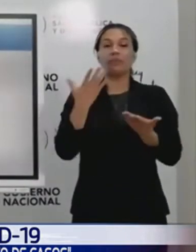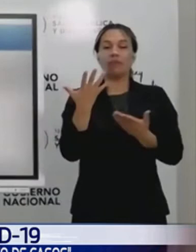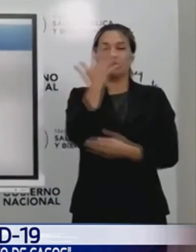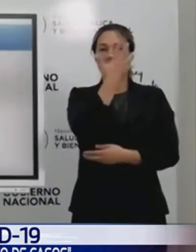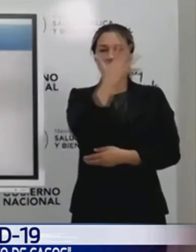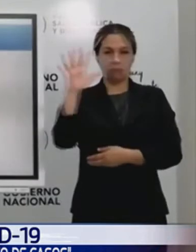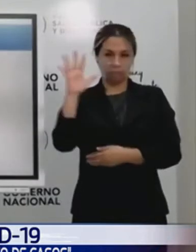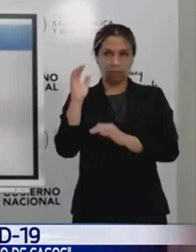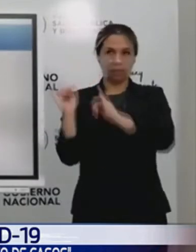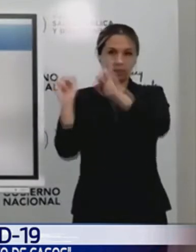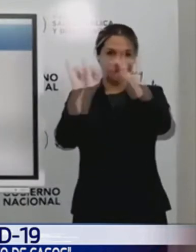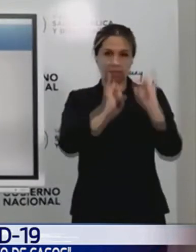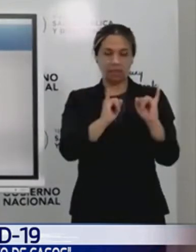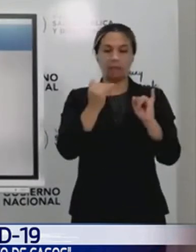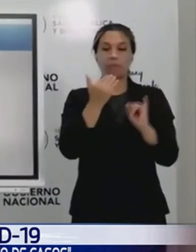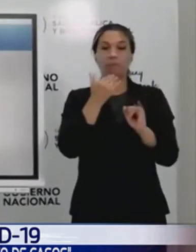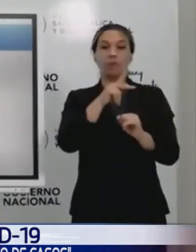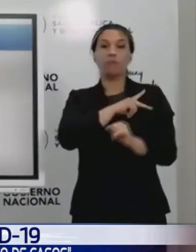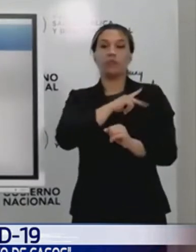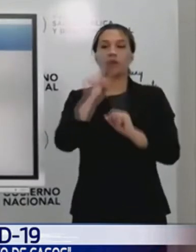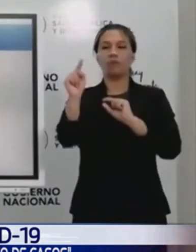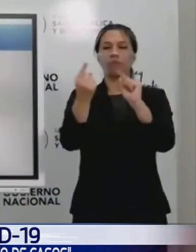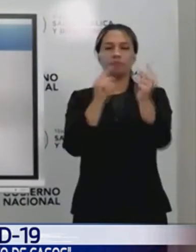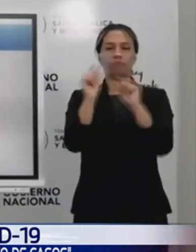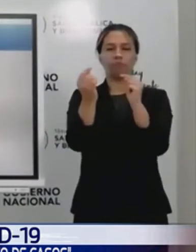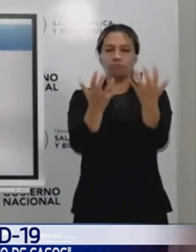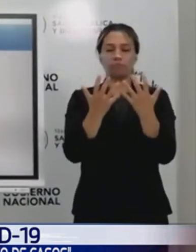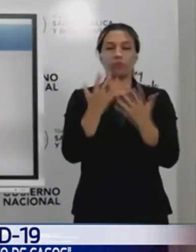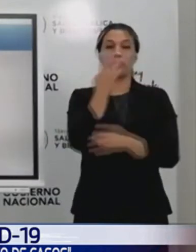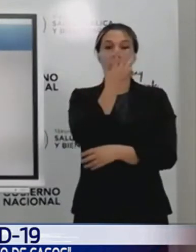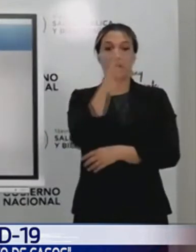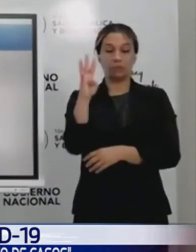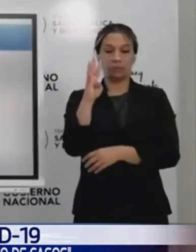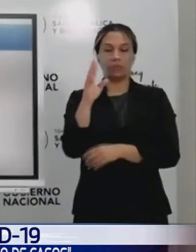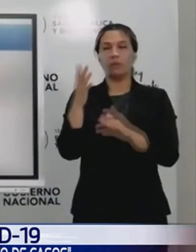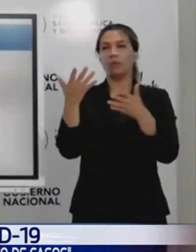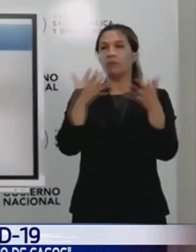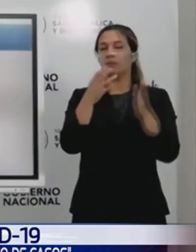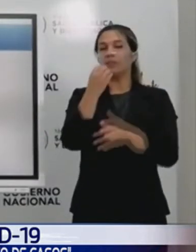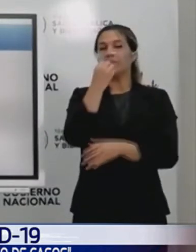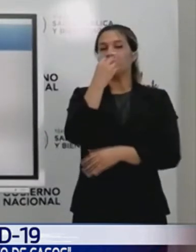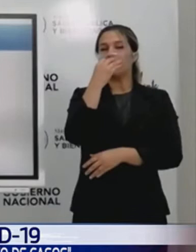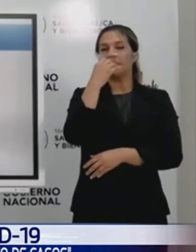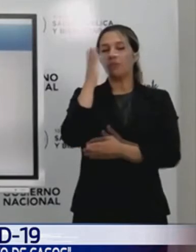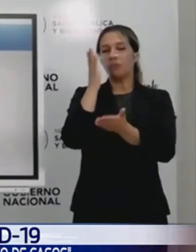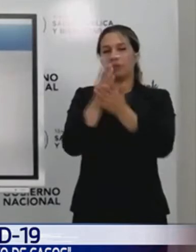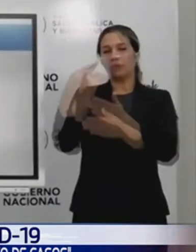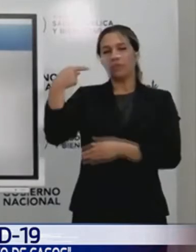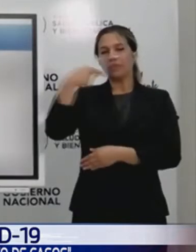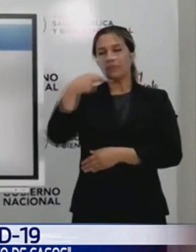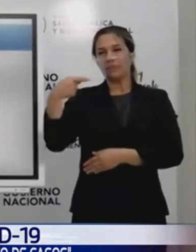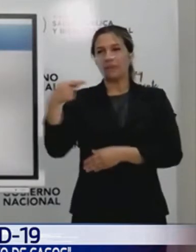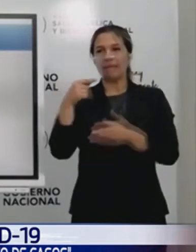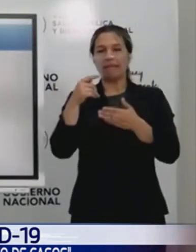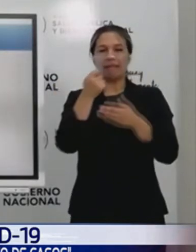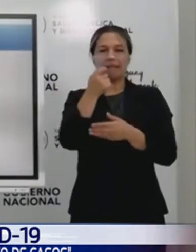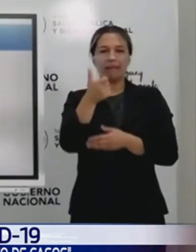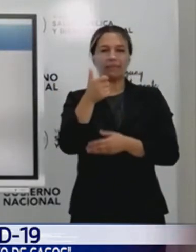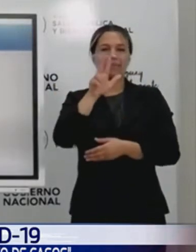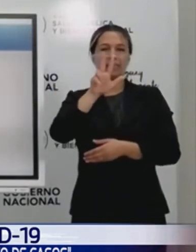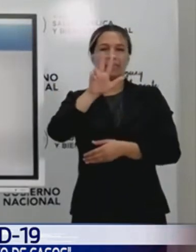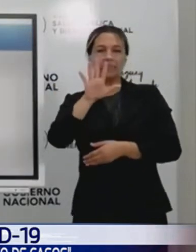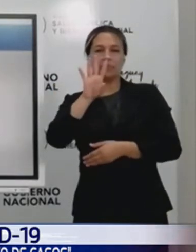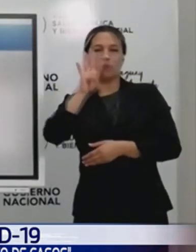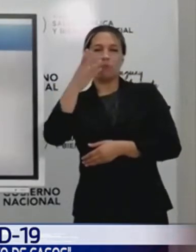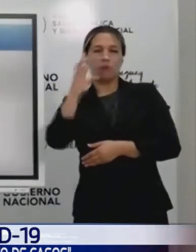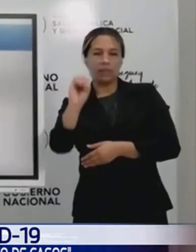el número de casos positivos que se dio. Allá por finales de septiembre, que tuvimos en algún momento casi el 35-40